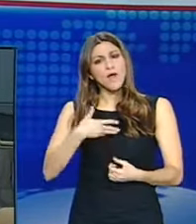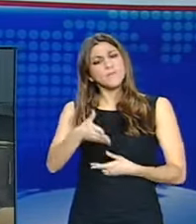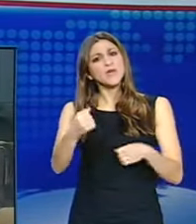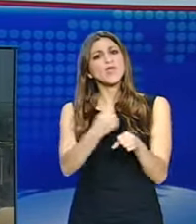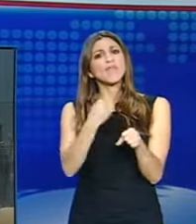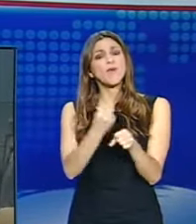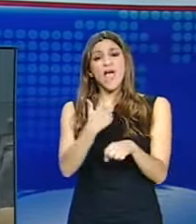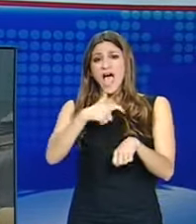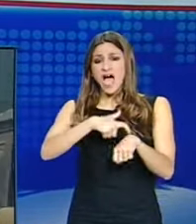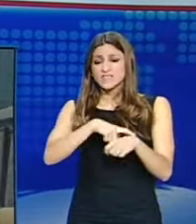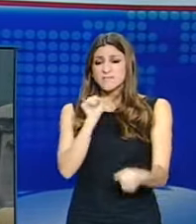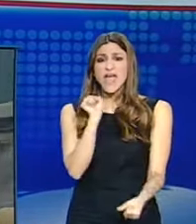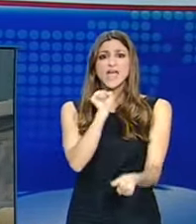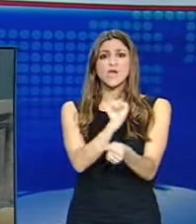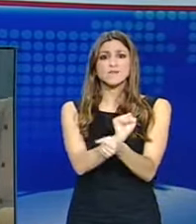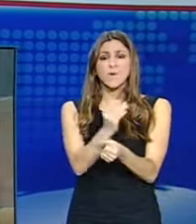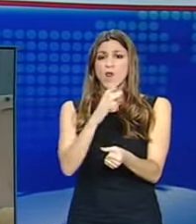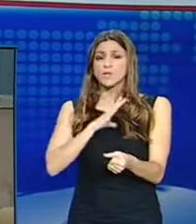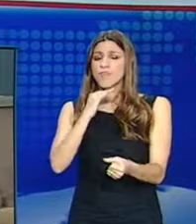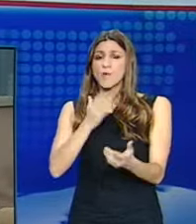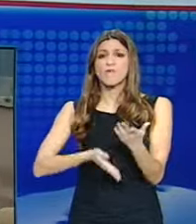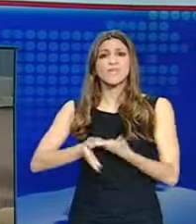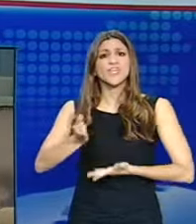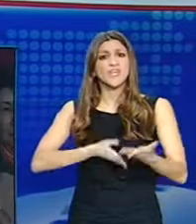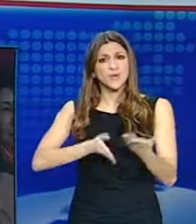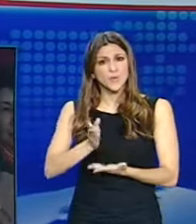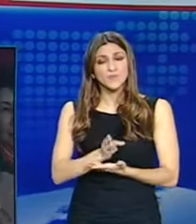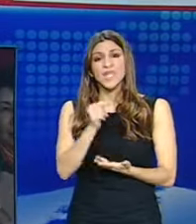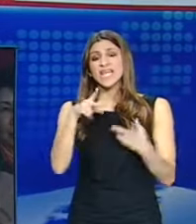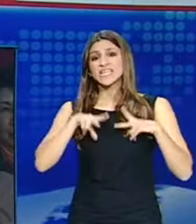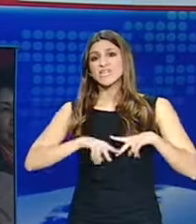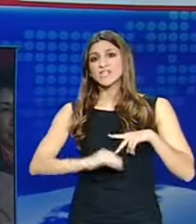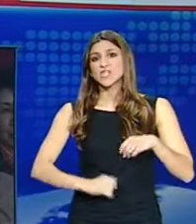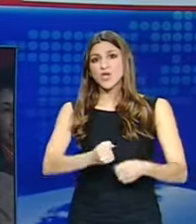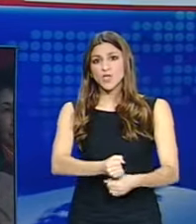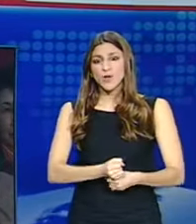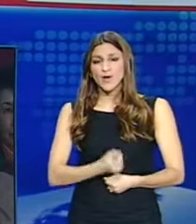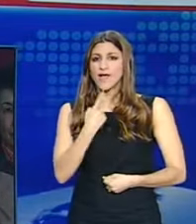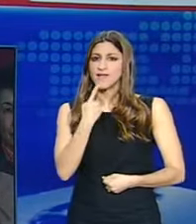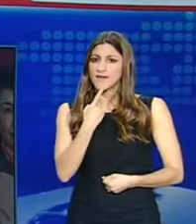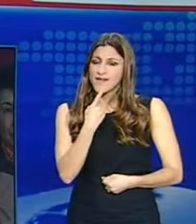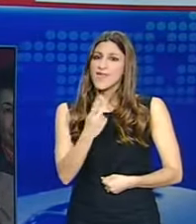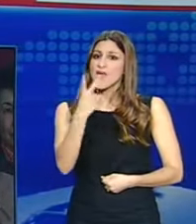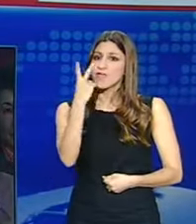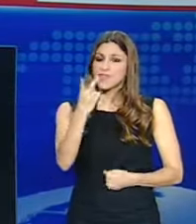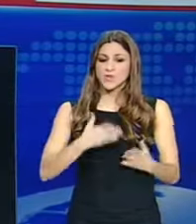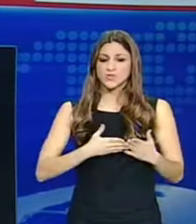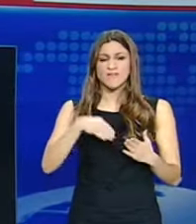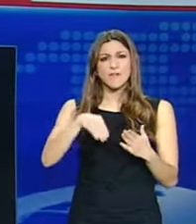βρίσκεται 10 χιλιόμετρα εντός των συνόρων της Βόρειας Κορέας ενώ η κυβέρνηση της Σεούλη έδωσε το πράσινο φως προκειμένου δύο σκάφη με αμυντικούς πυράβλους